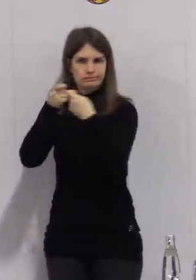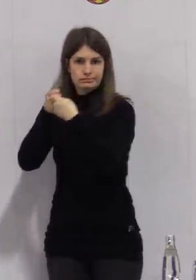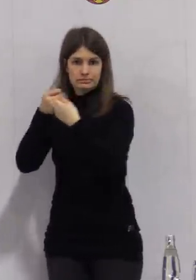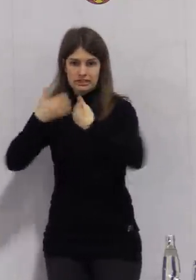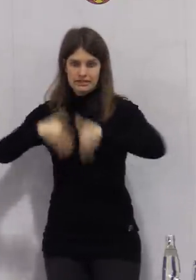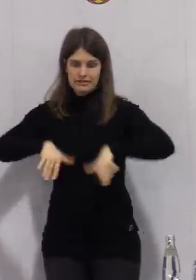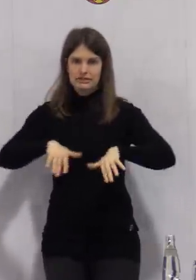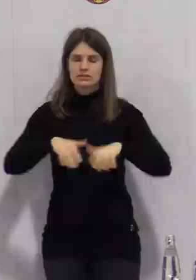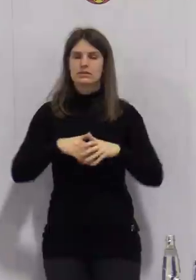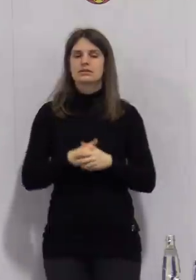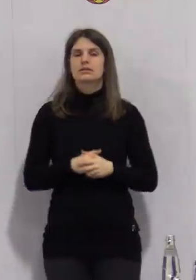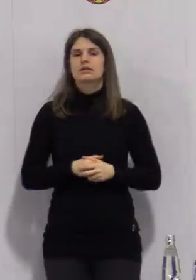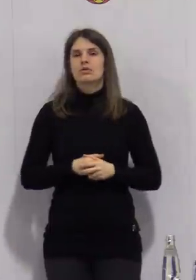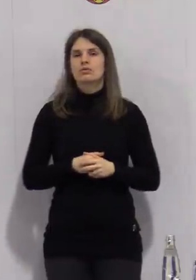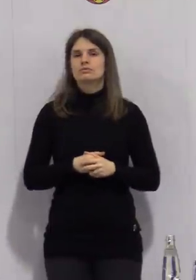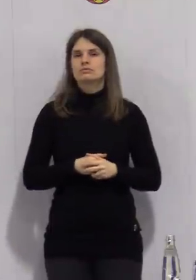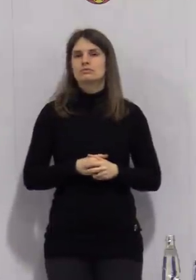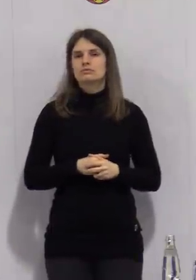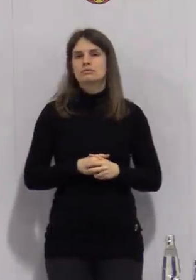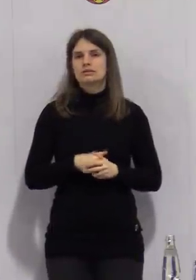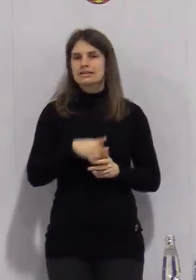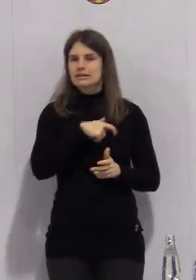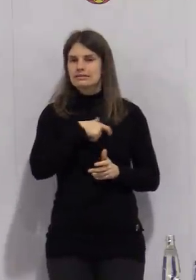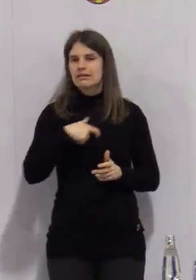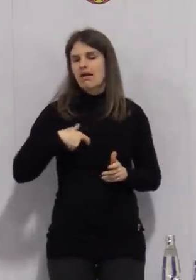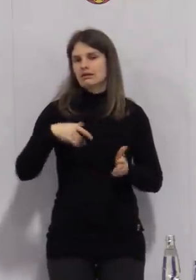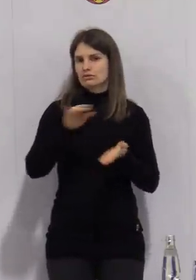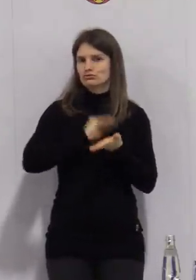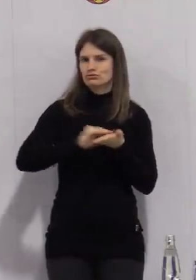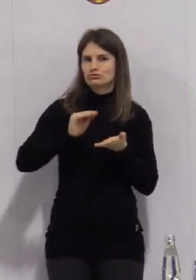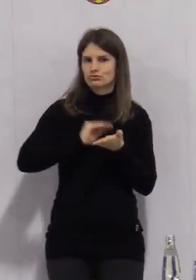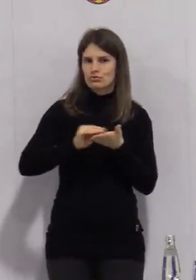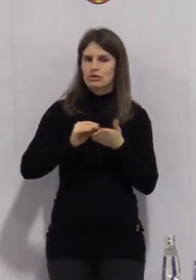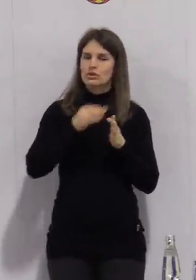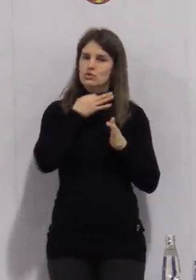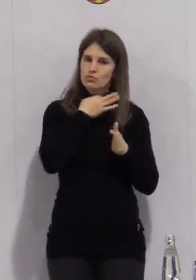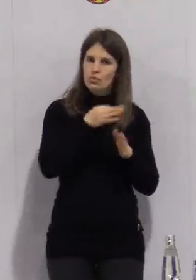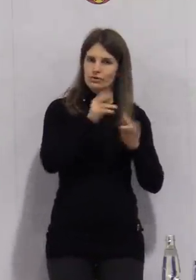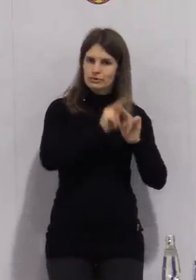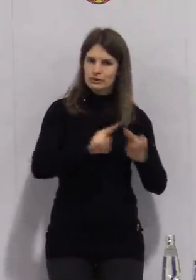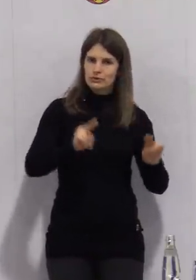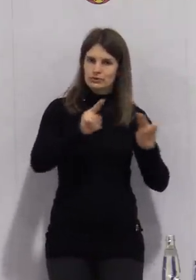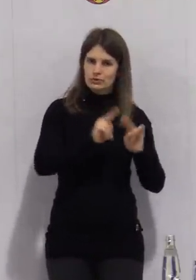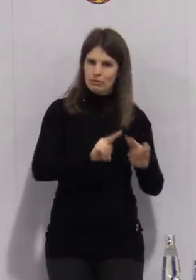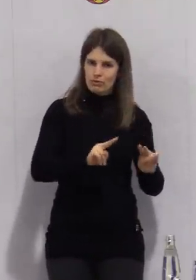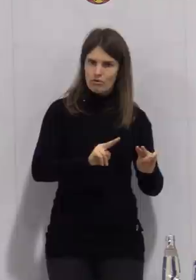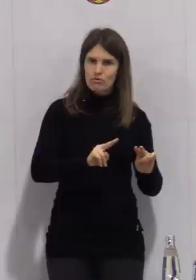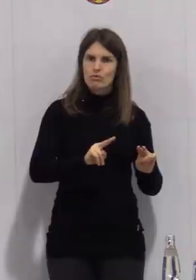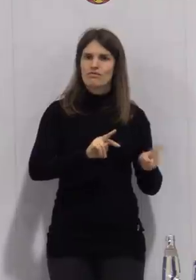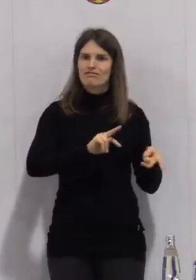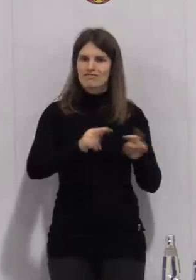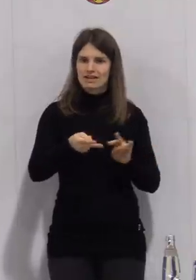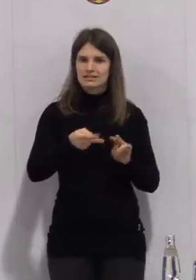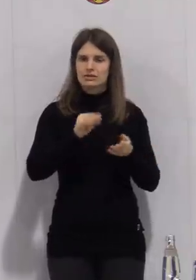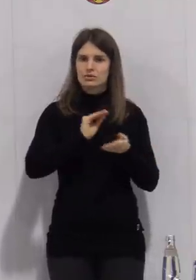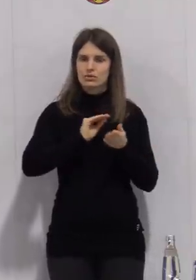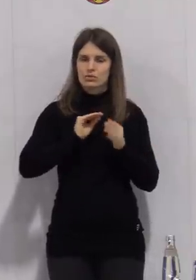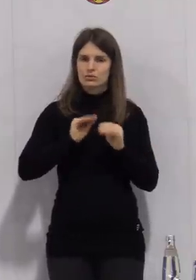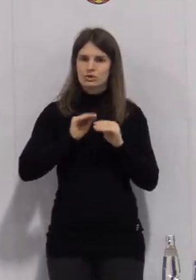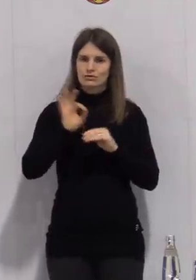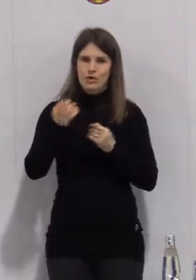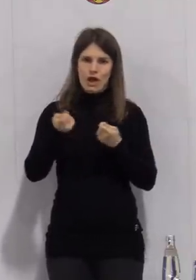Festhalten an dem bisherigen Status der Kitas und Schulen Notbetreuung beziehungsweise Wechselunterricht für die